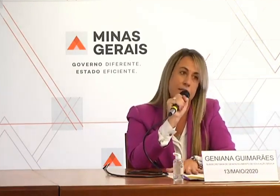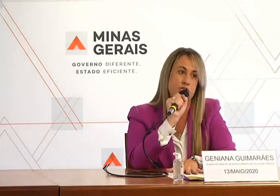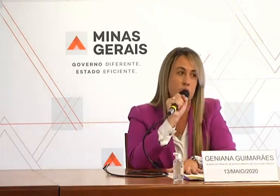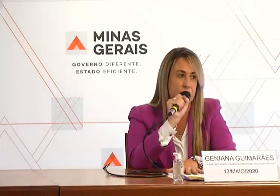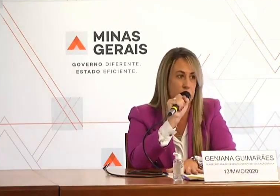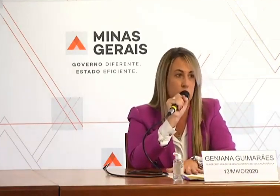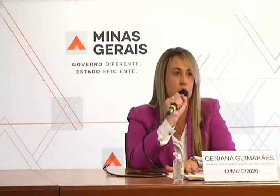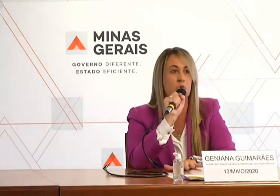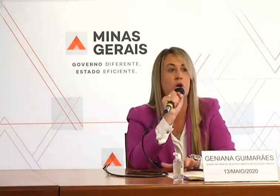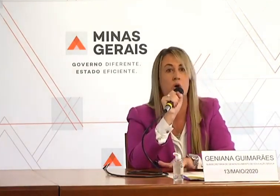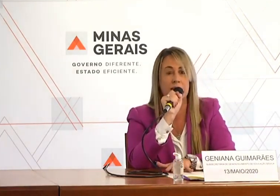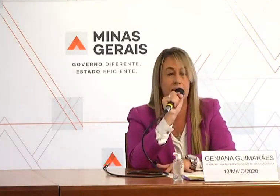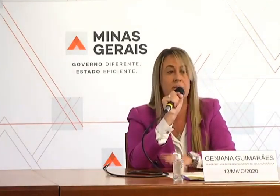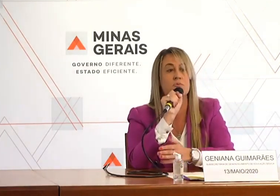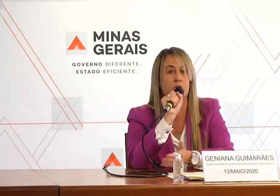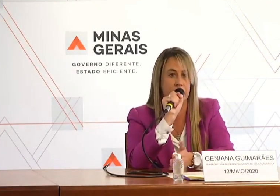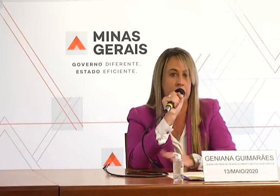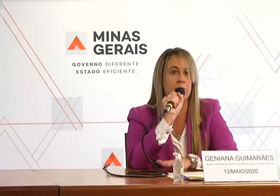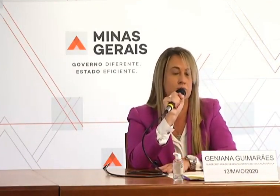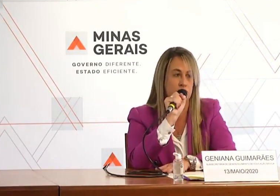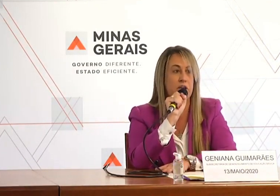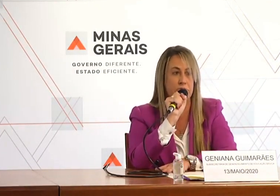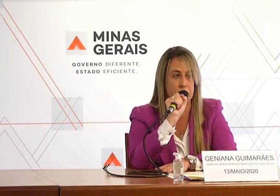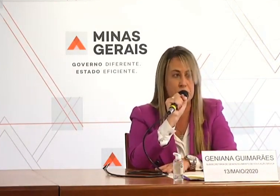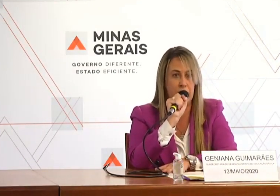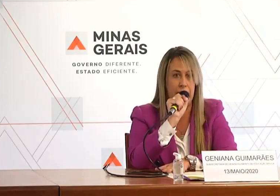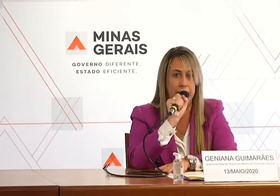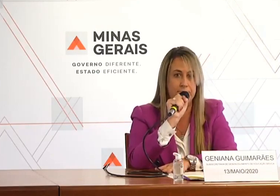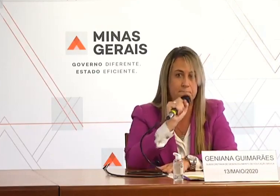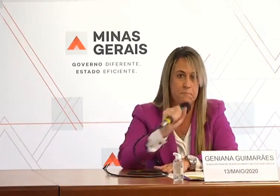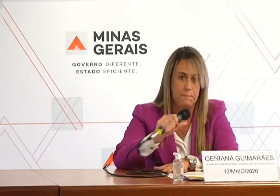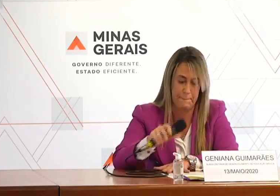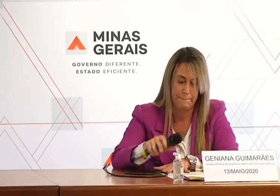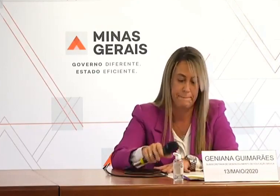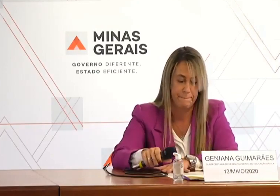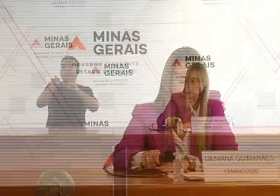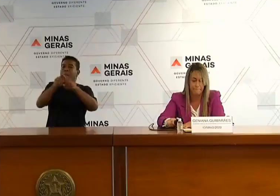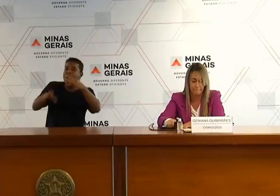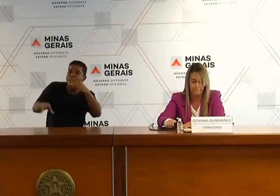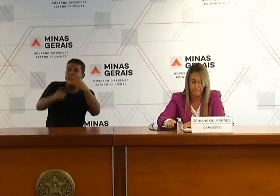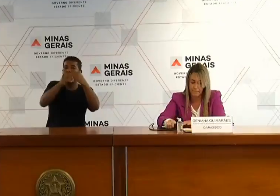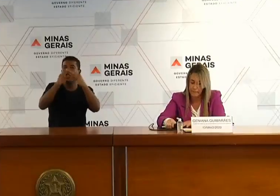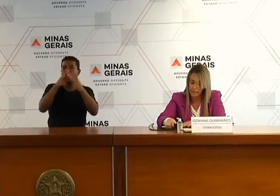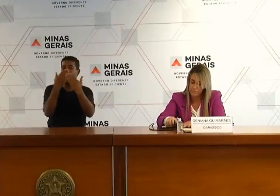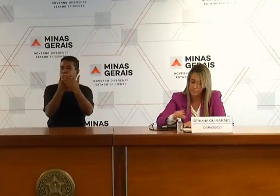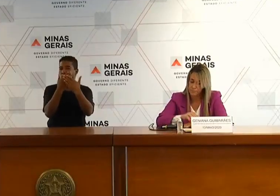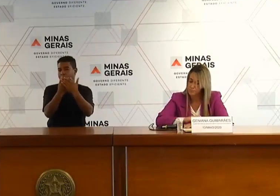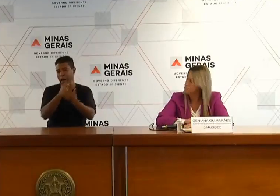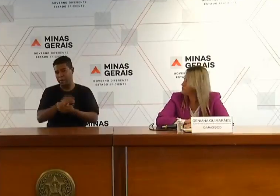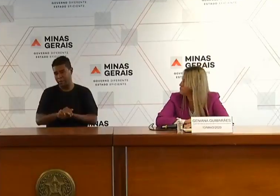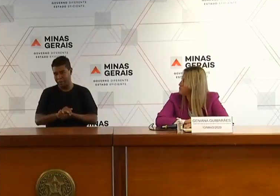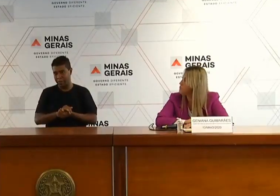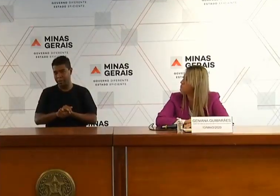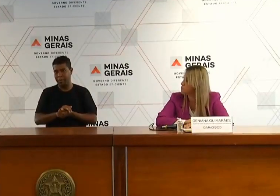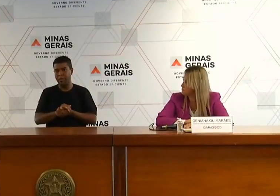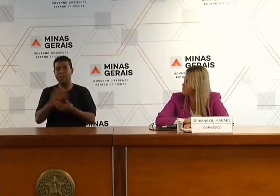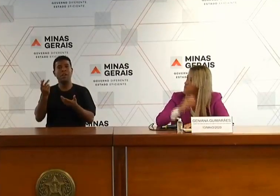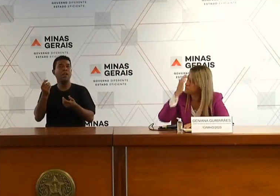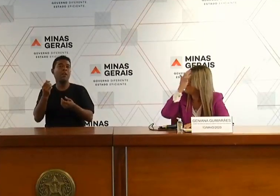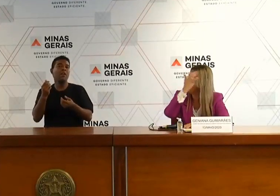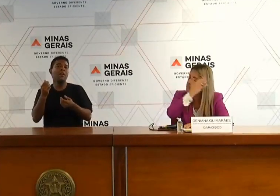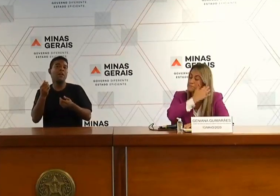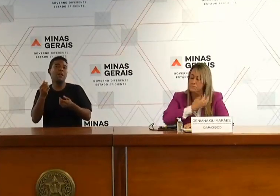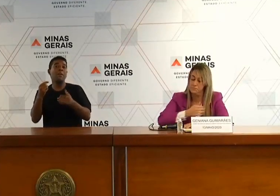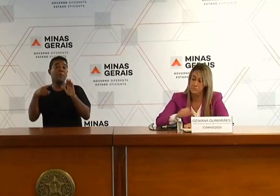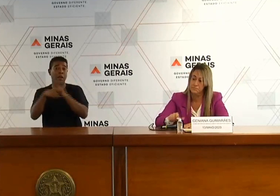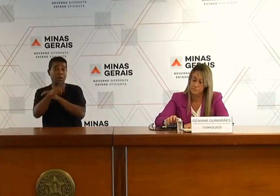retomada de conteúdo ou até mesmo um programa de reforço escolar. Os estudantes terão algum suporte pedagógico